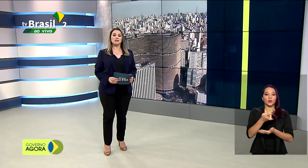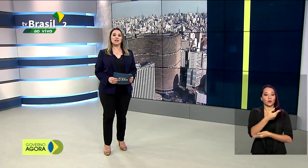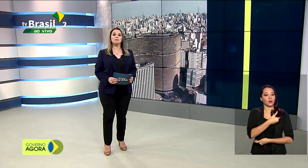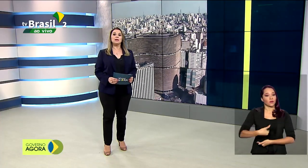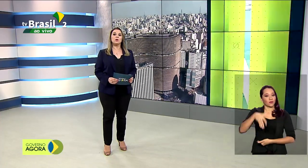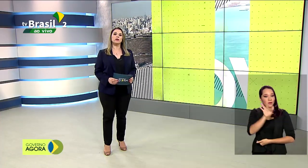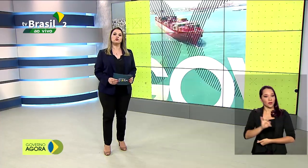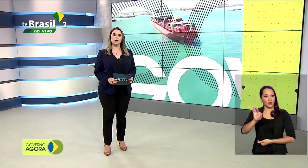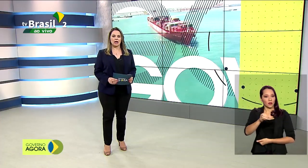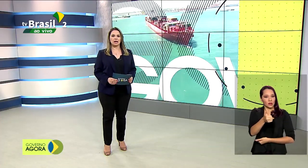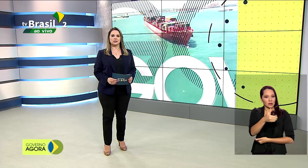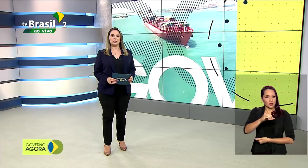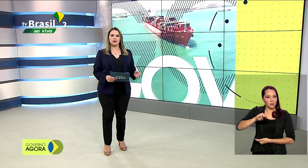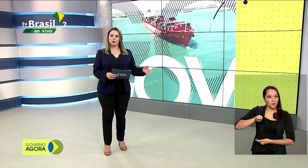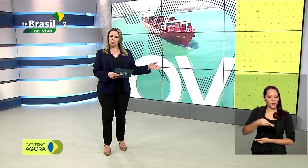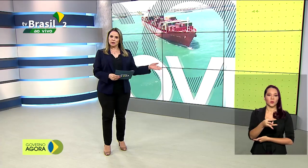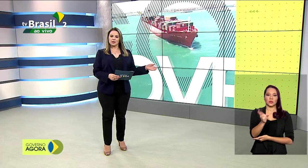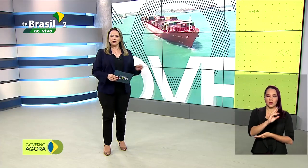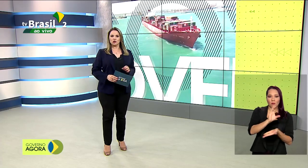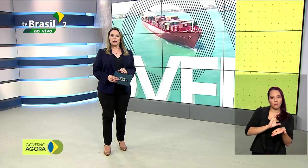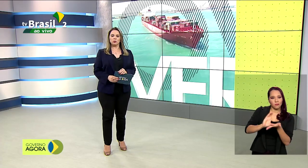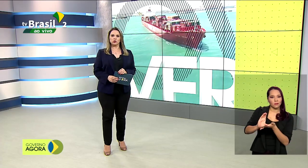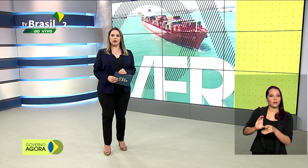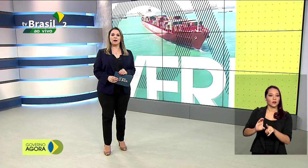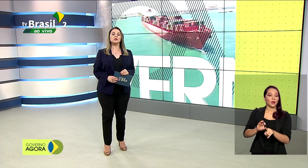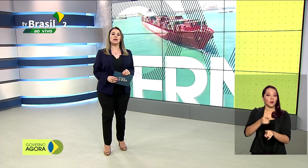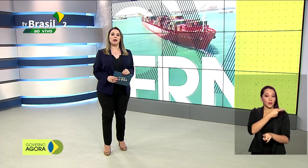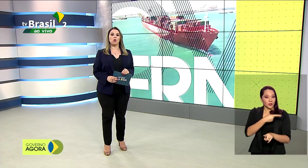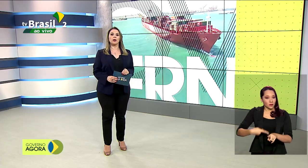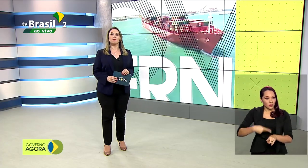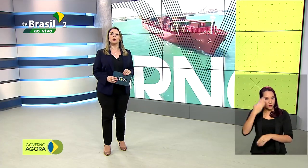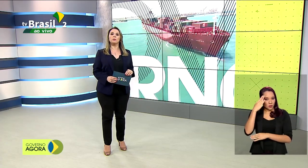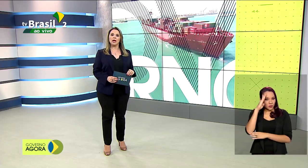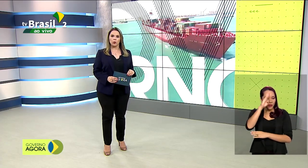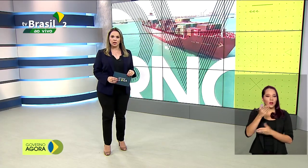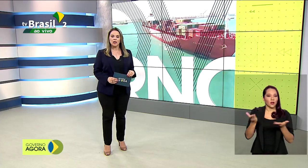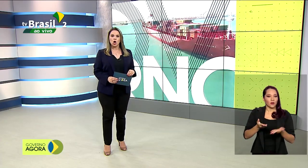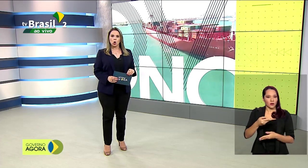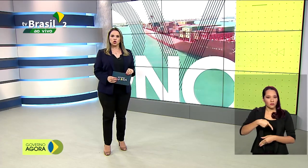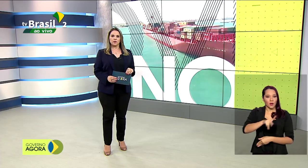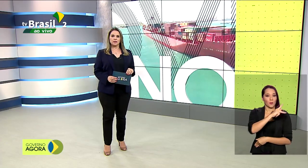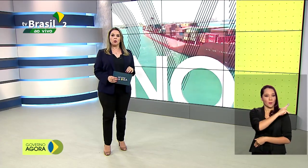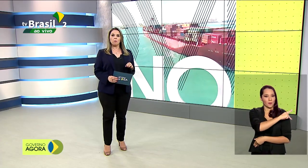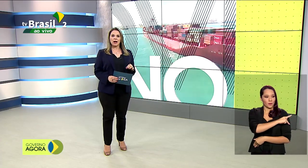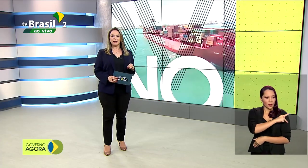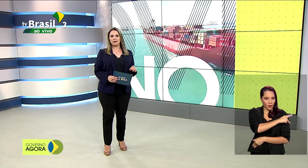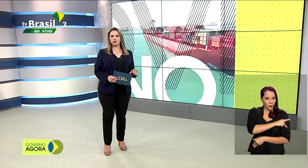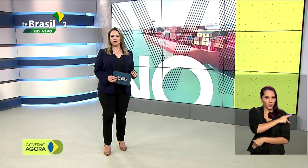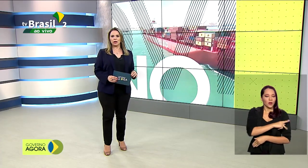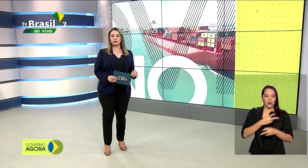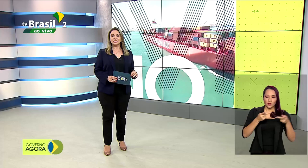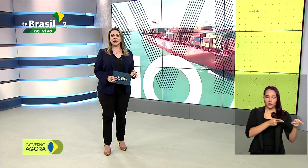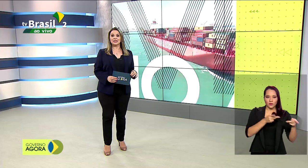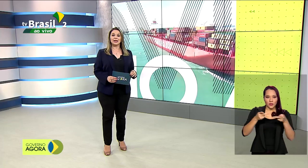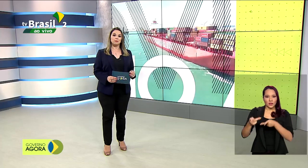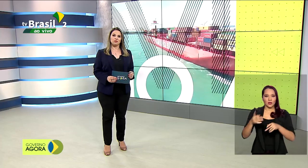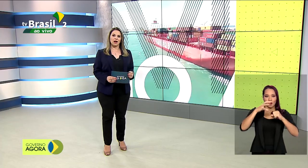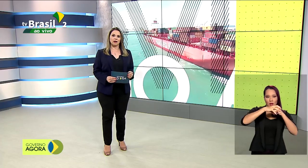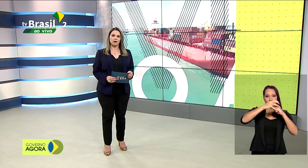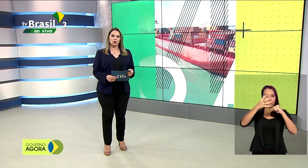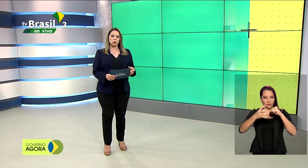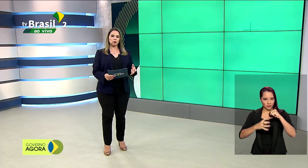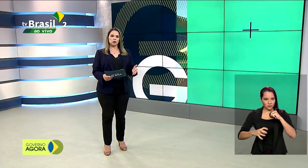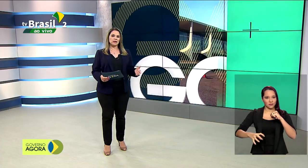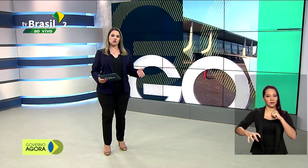federal de 100 milhões de reais. O presidente Jair Bolsonaro segue agora para o Piauí, onde visita o Parque Nacional da Serra da